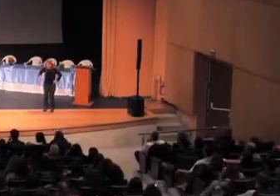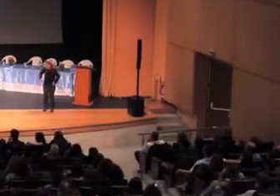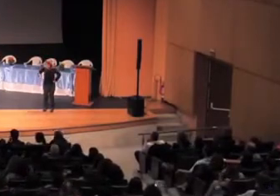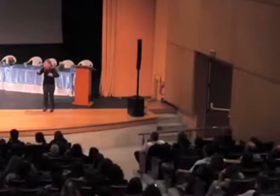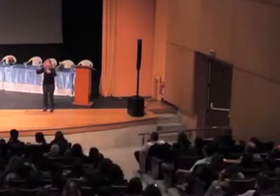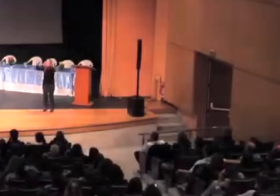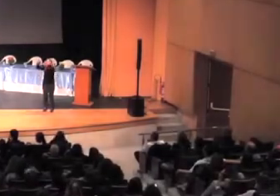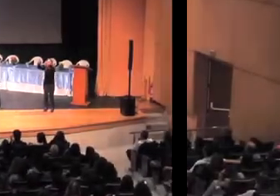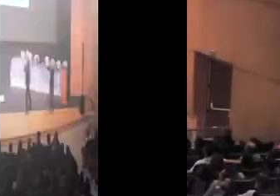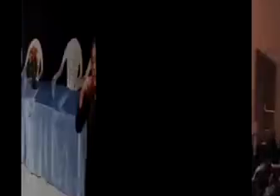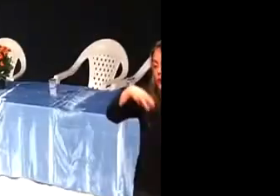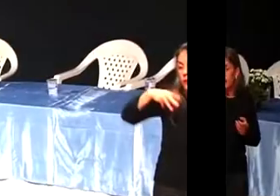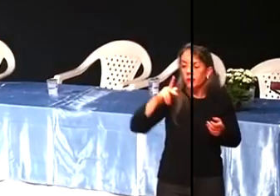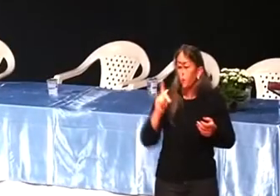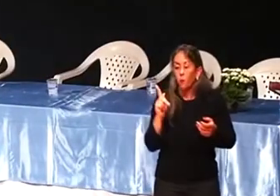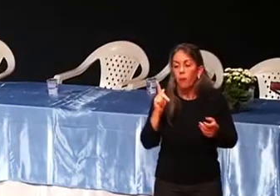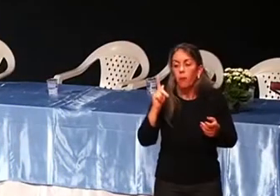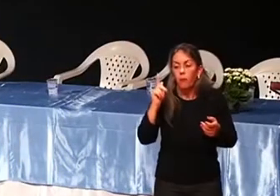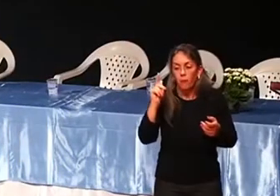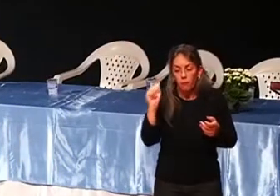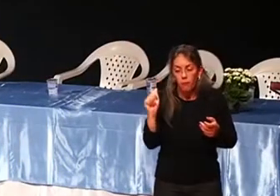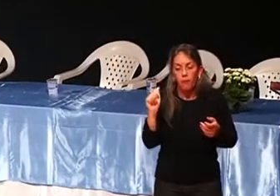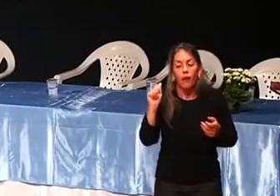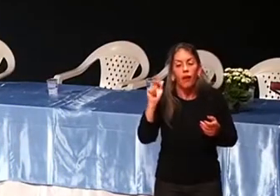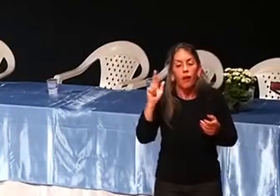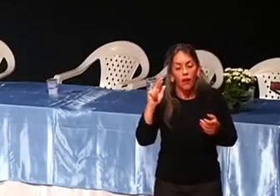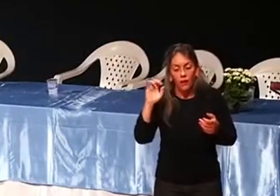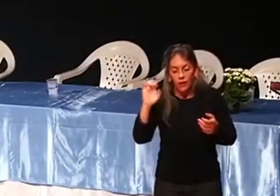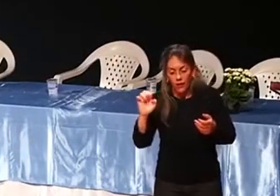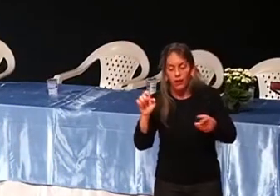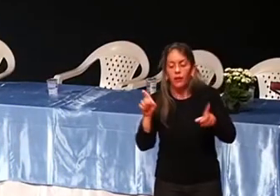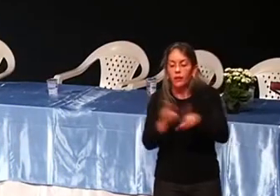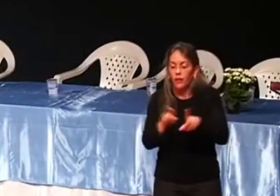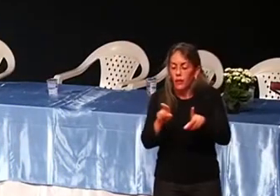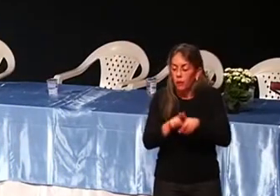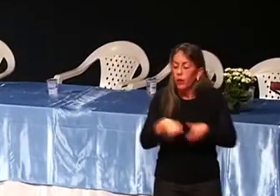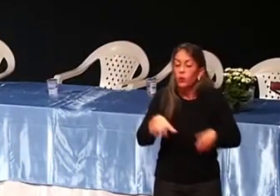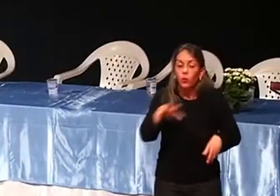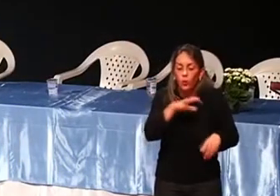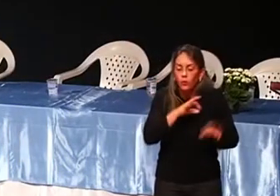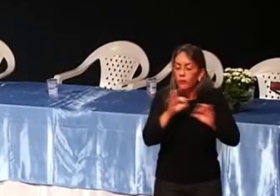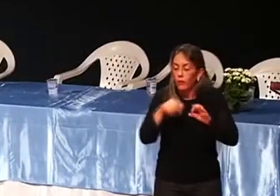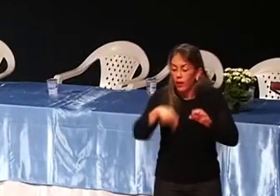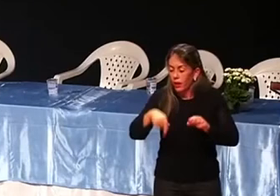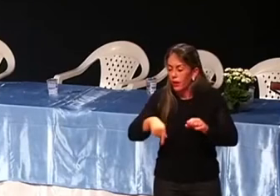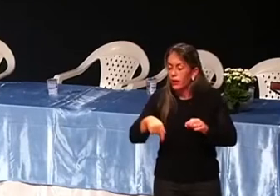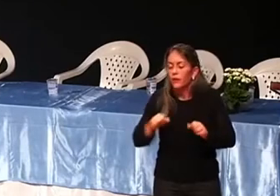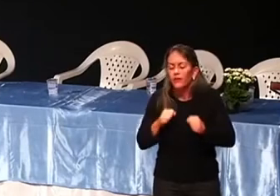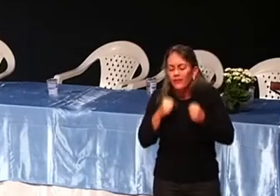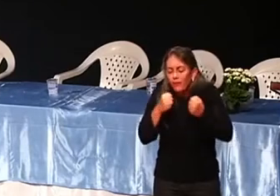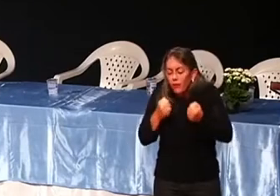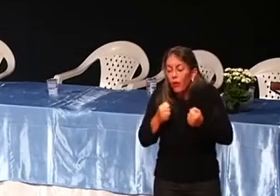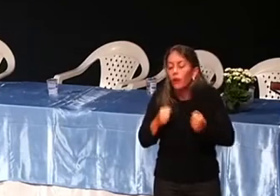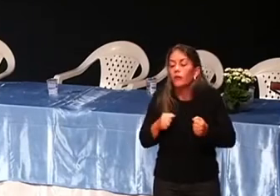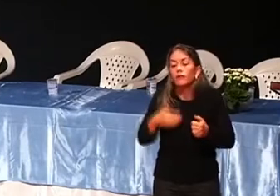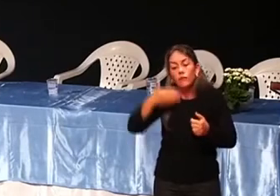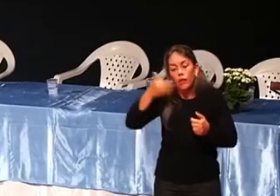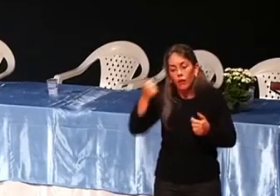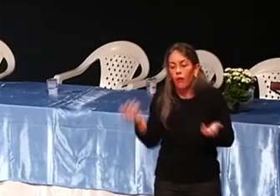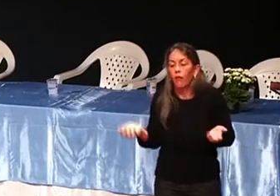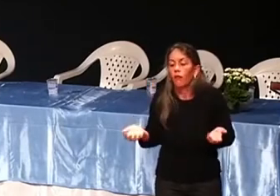melhora a sua aparência. Então, se você também fizer o melhor, você vai receber o melhor. Ah, mas ninguém me vê.